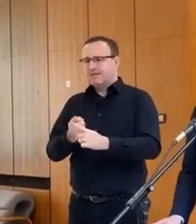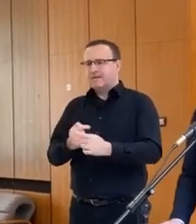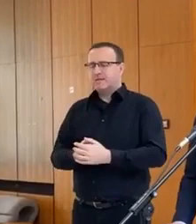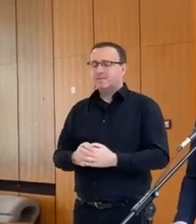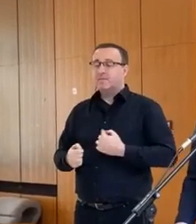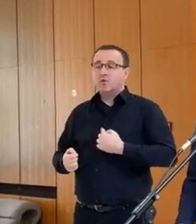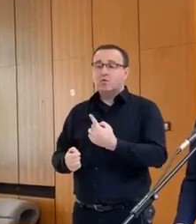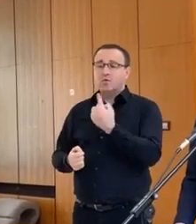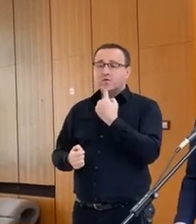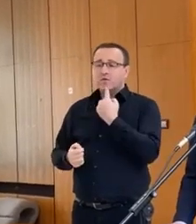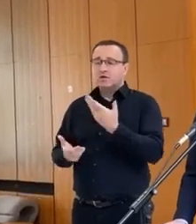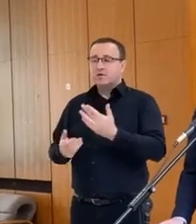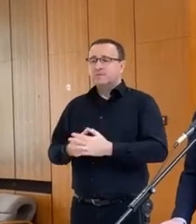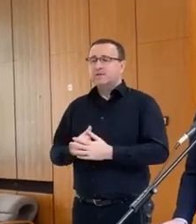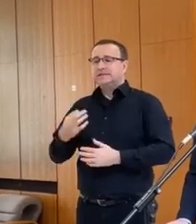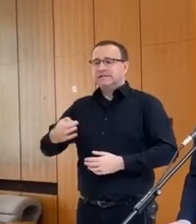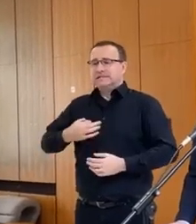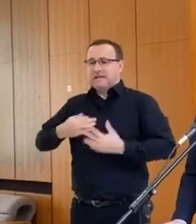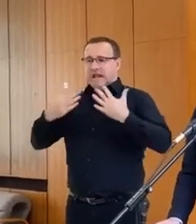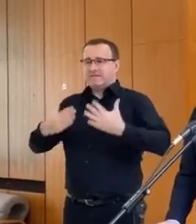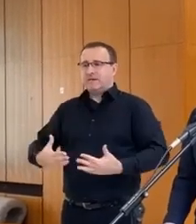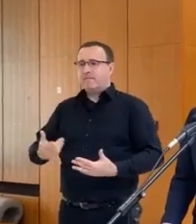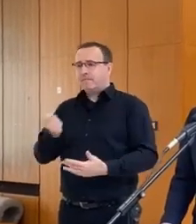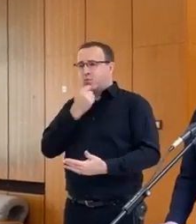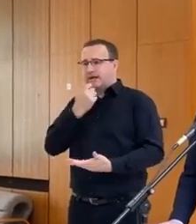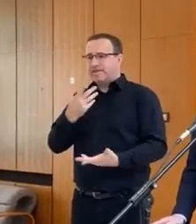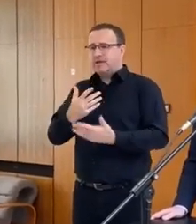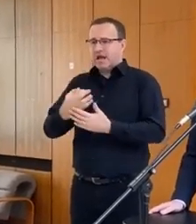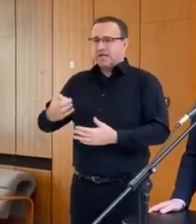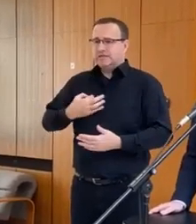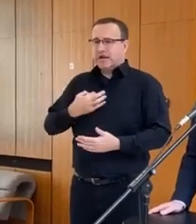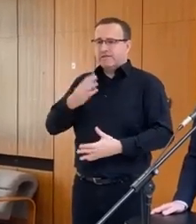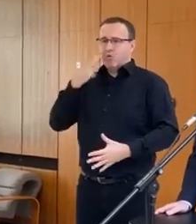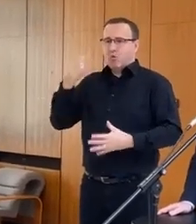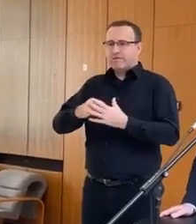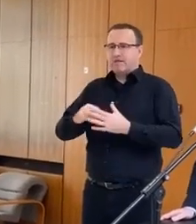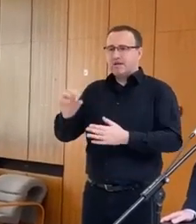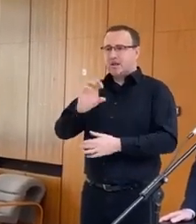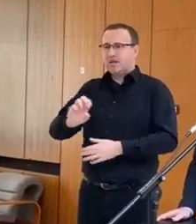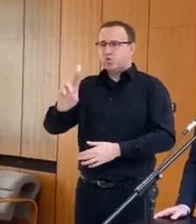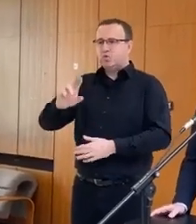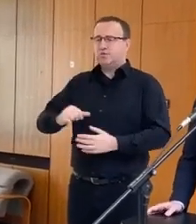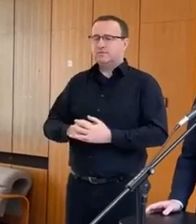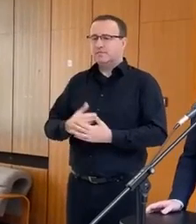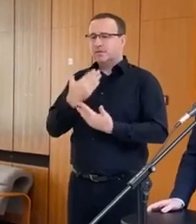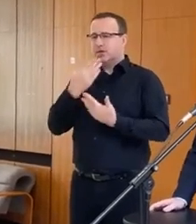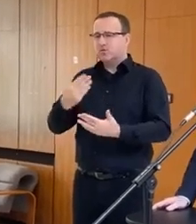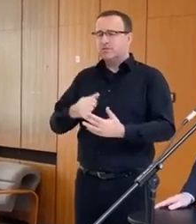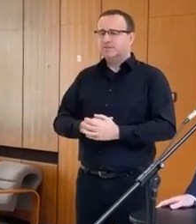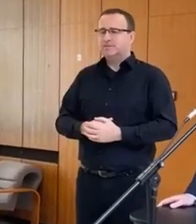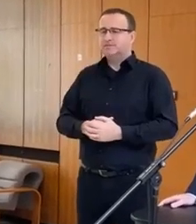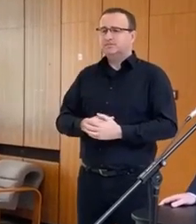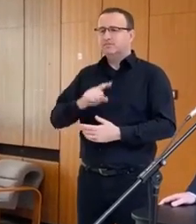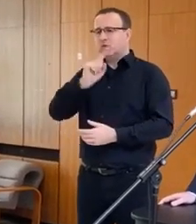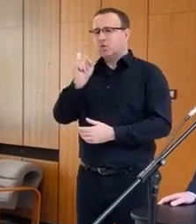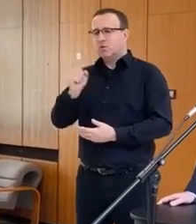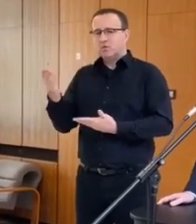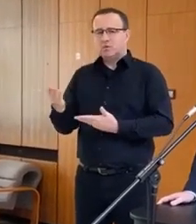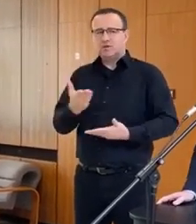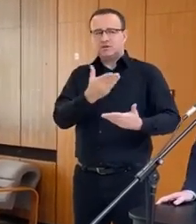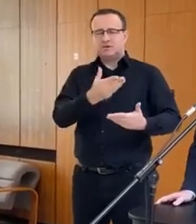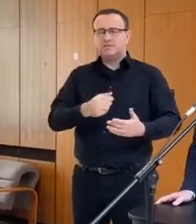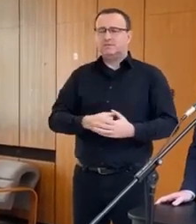lebo hovoríme o zdraví potravín, a teda aj zdraví obyvateľov Európskej únie. Toľko vôvednej informácii. Nech sa páči,